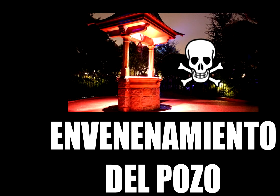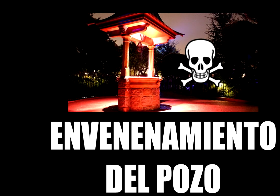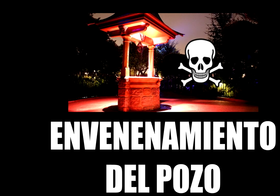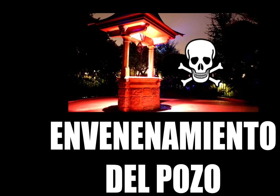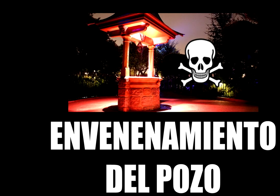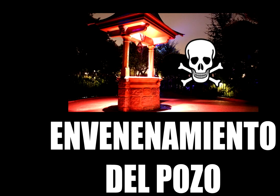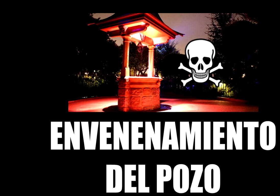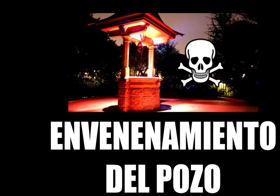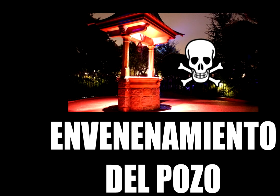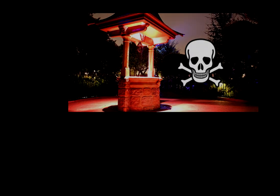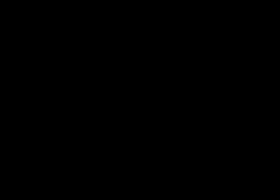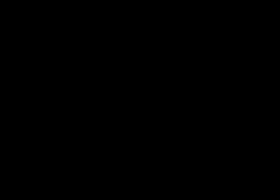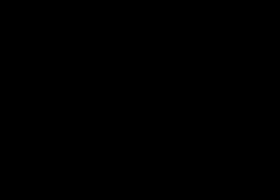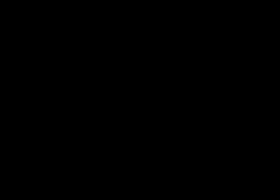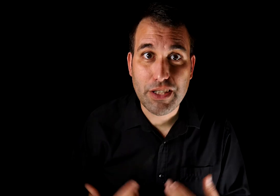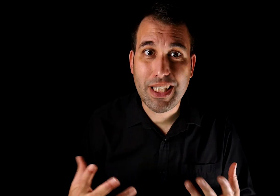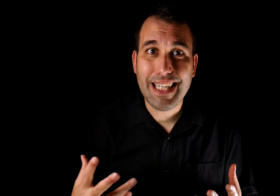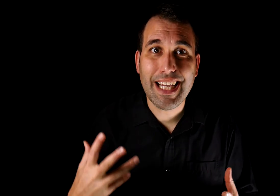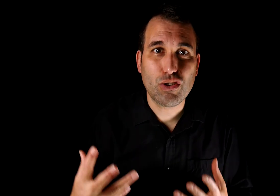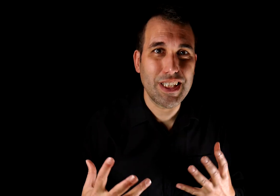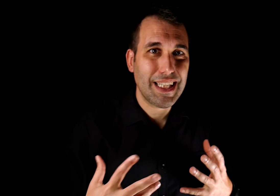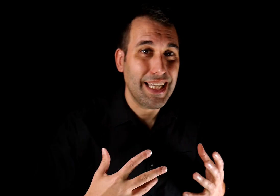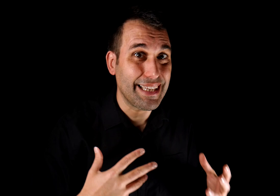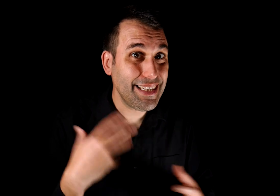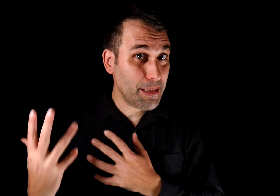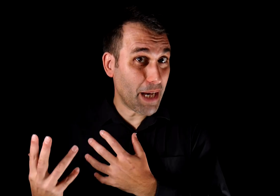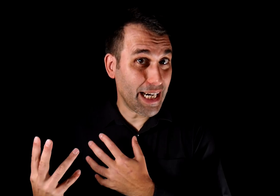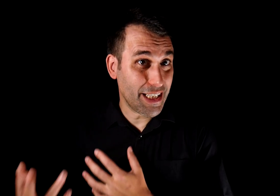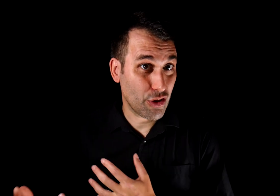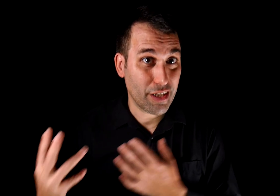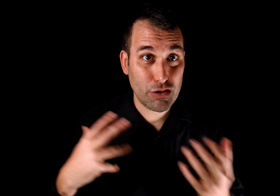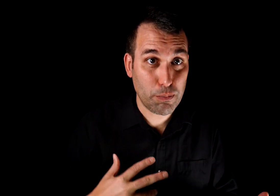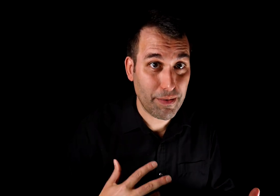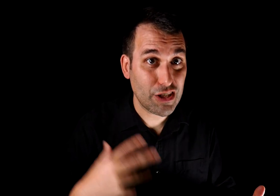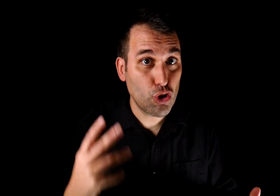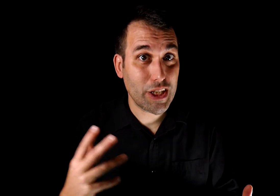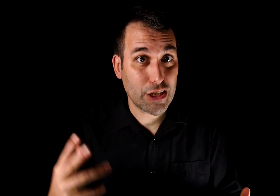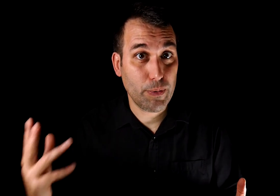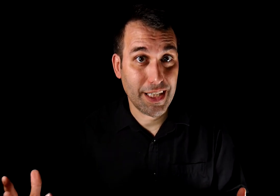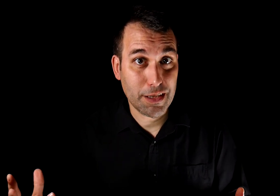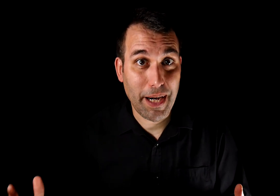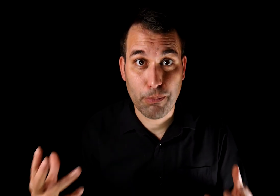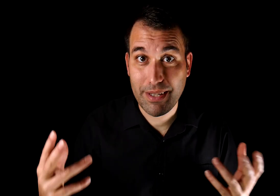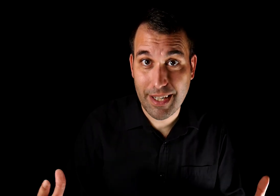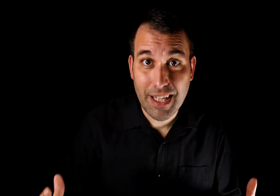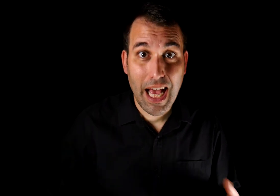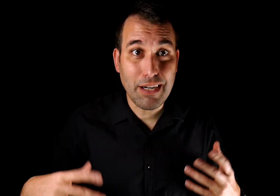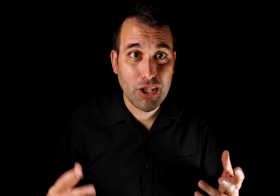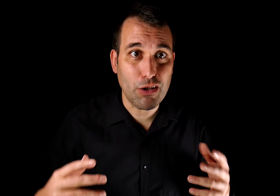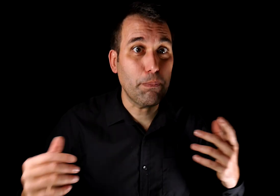envenenamiento del pozo. Es una técnica que consiste en anticipar el hecho de que nuestras pruebas no serán suficientes para convencer, anunciando